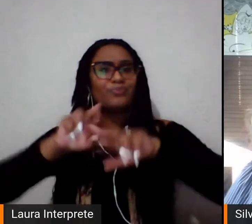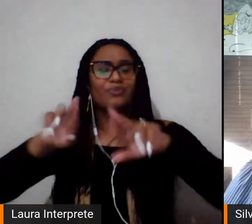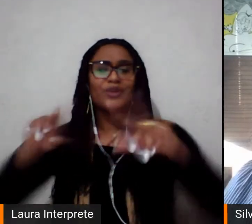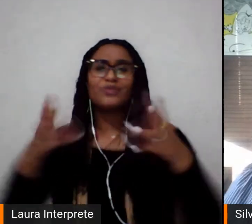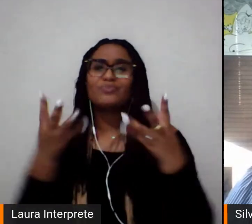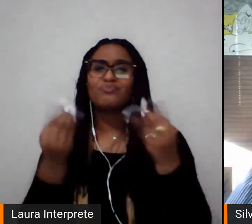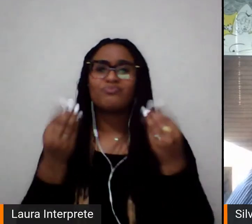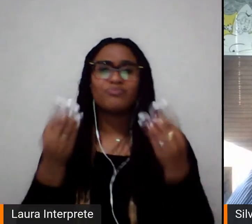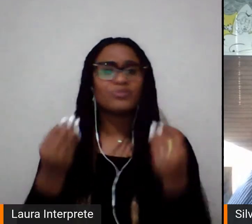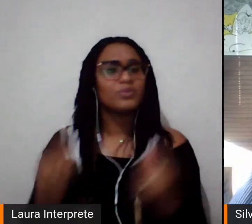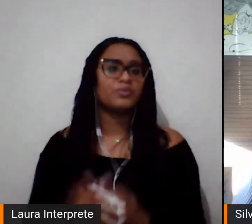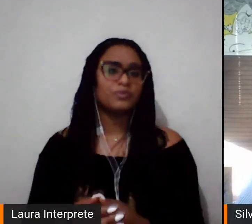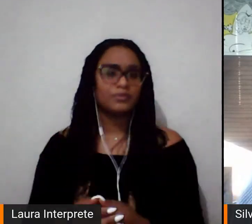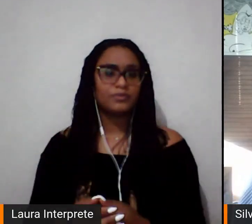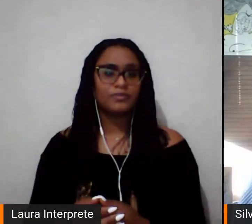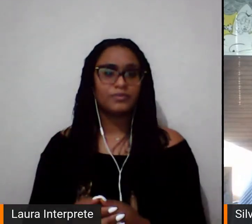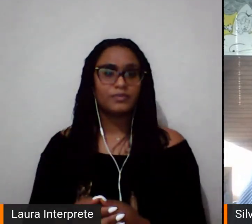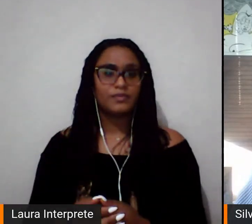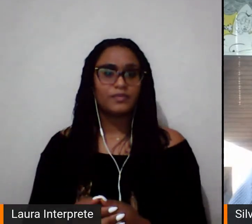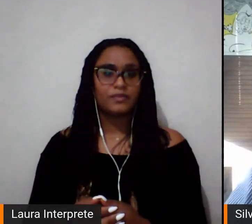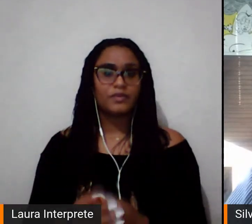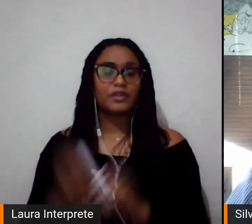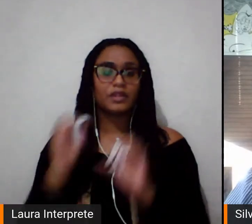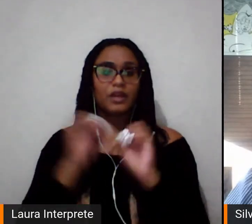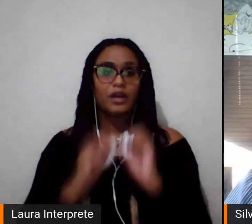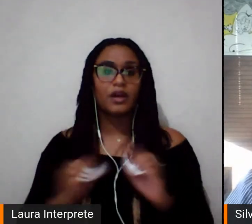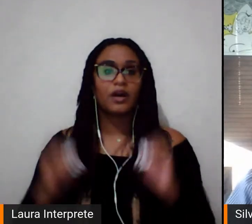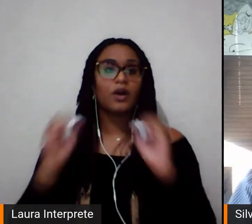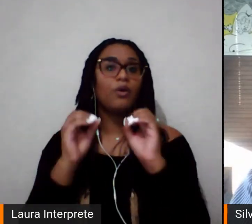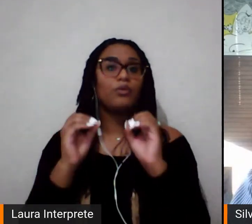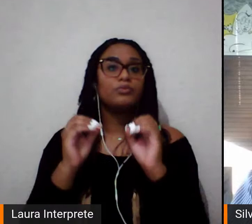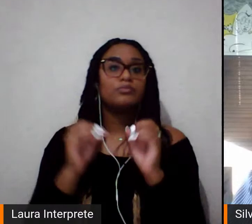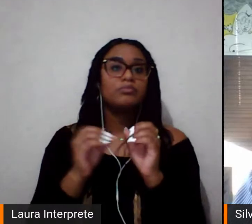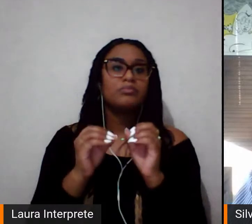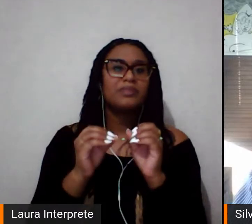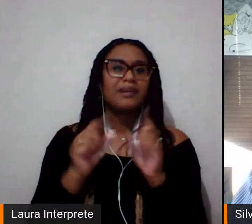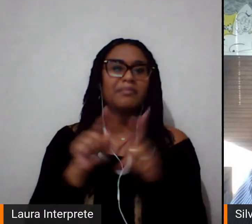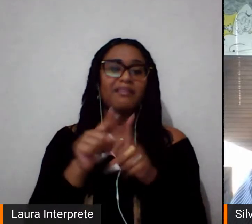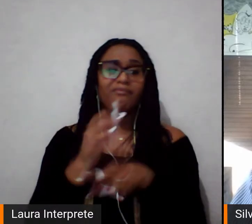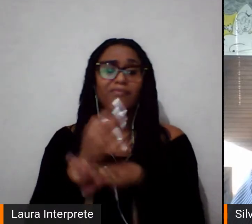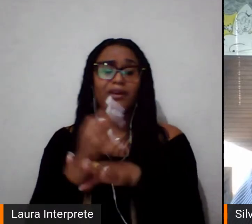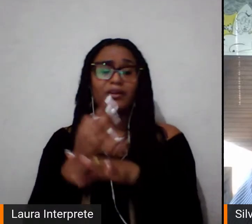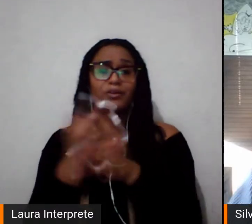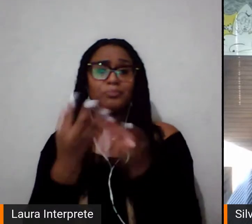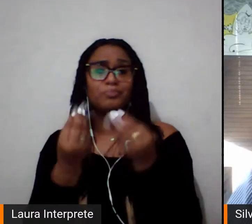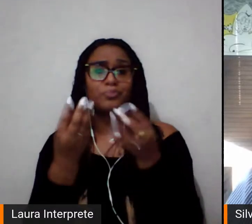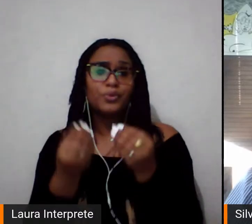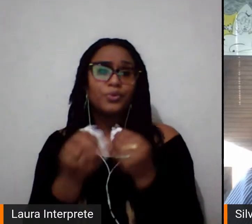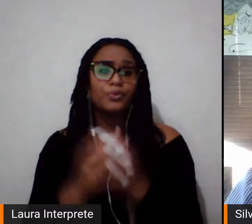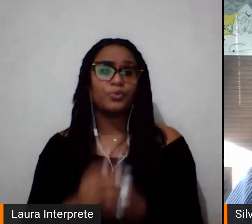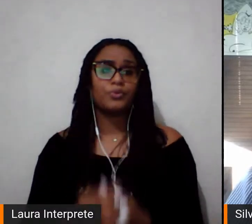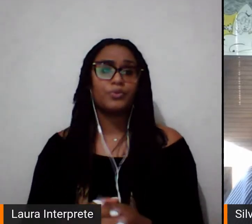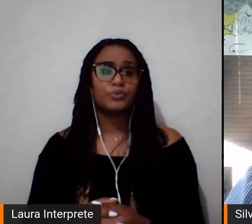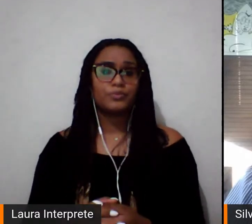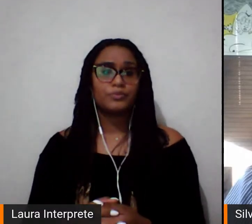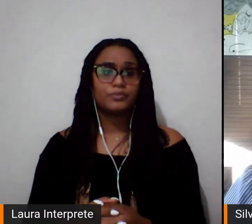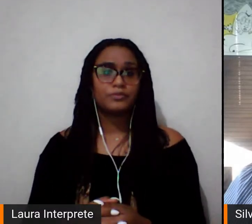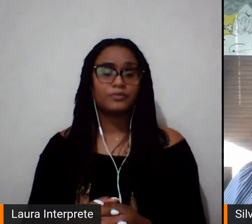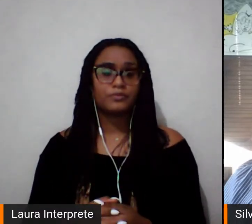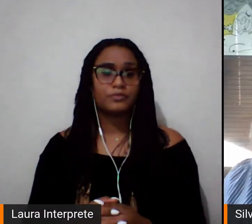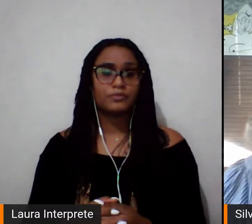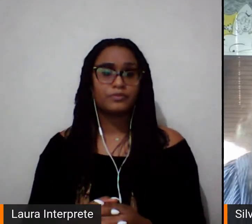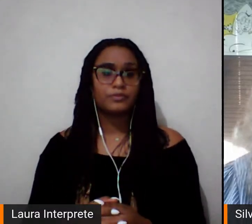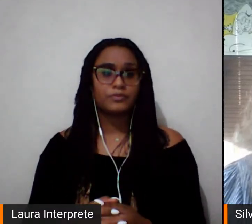diria que a questão de oportunidades para as mulheres no esporte talvez seja aquilo que eu queira mais falar para vocês nesse momento.